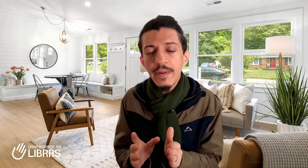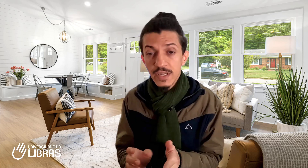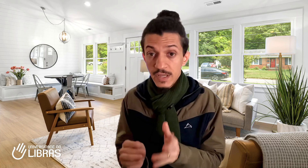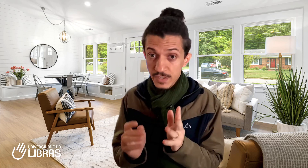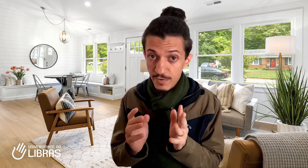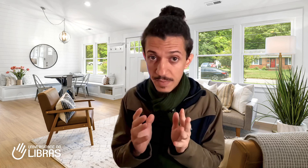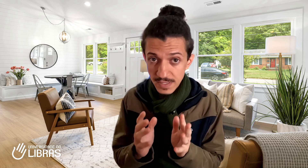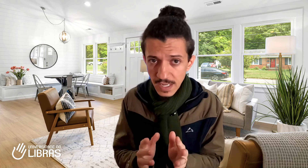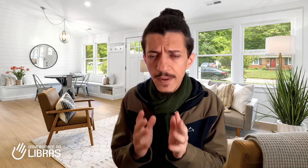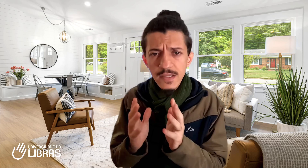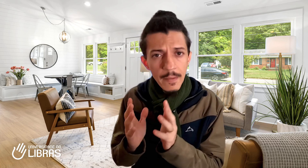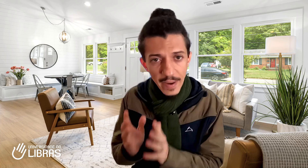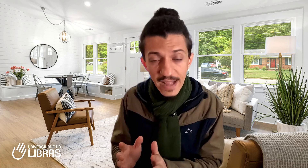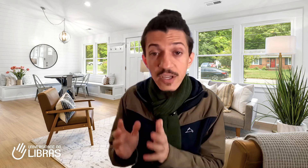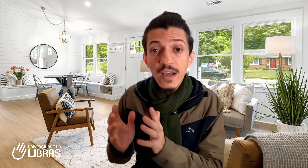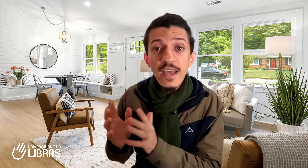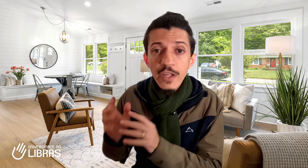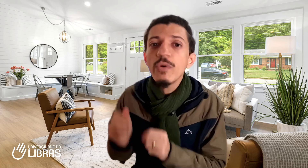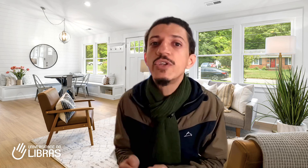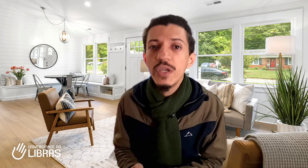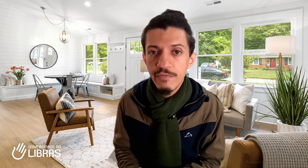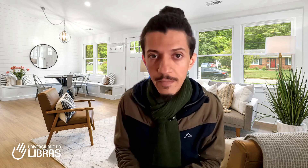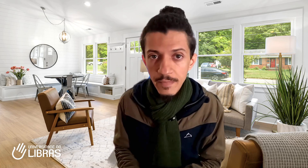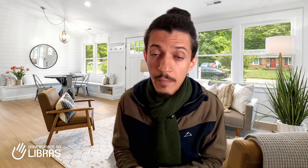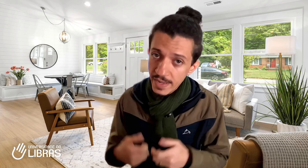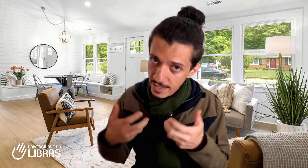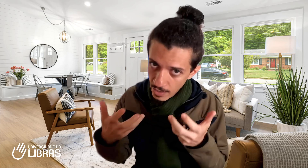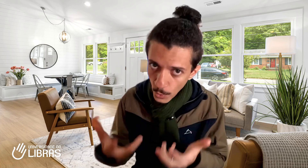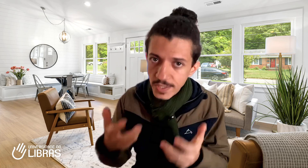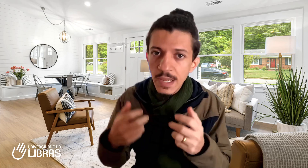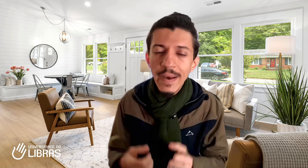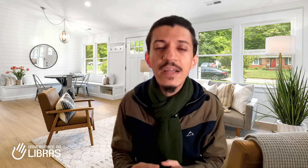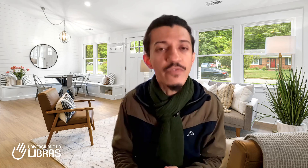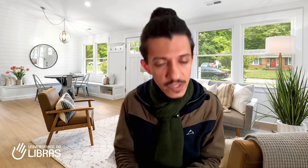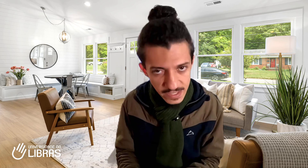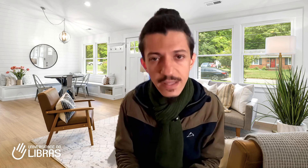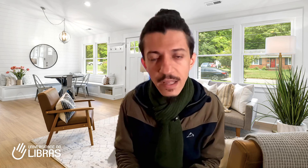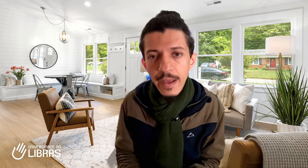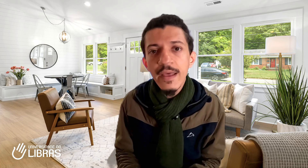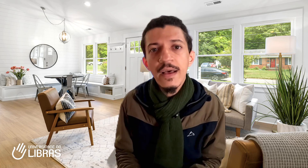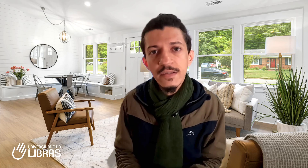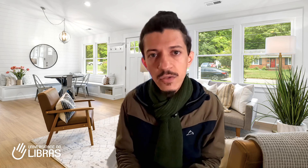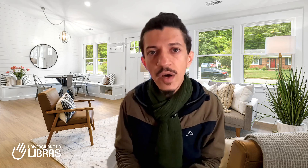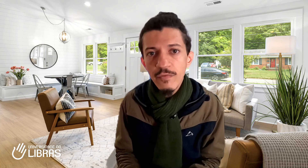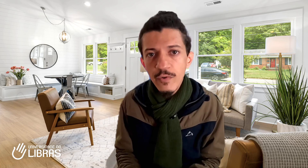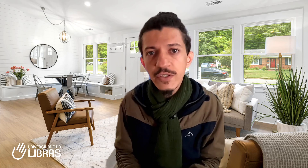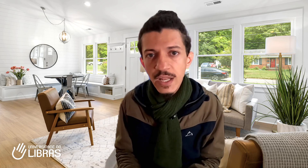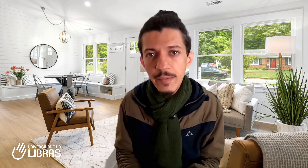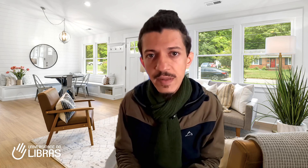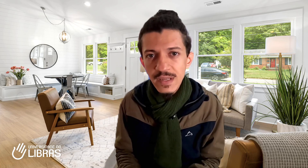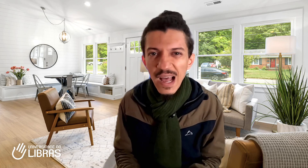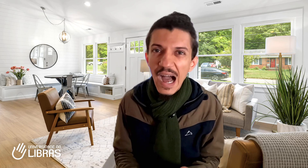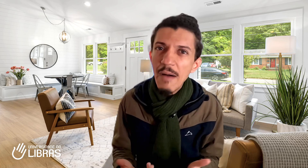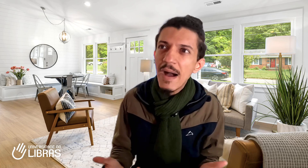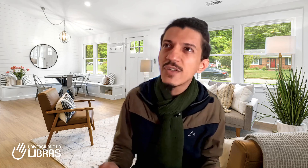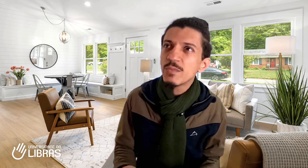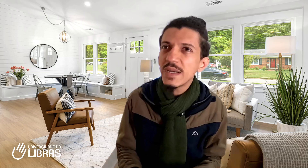de forma simples, prática e intuitiva para que em oito semanas você também se torne fluente em Libras. Ah, Matos, mas eu